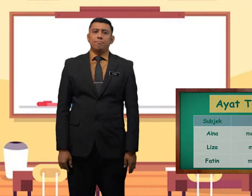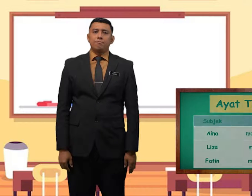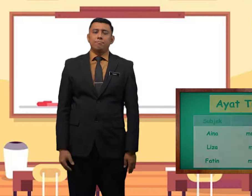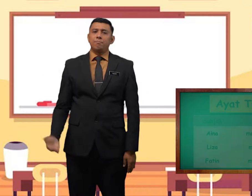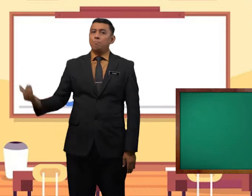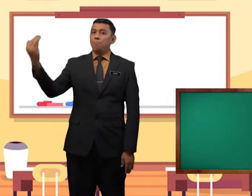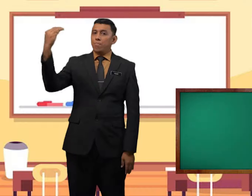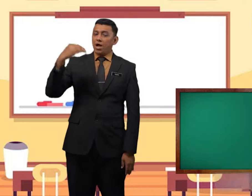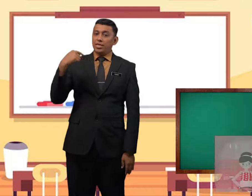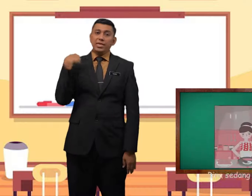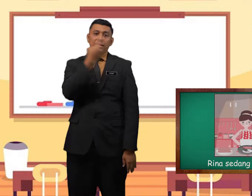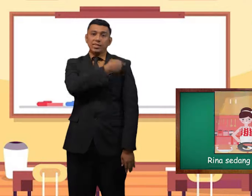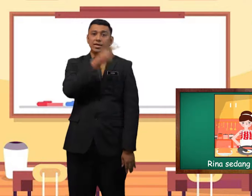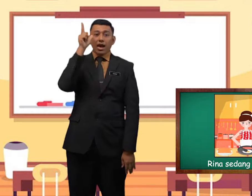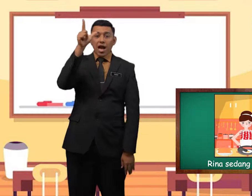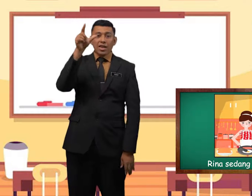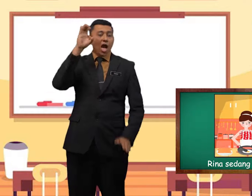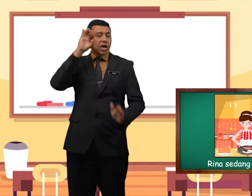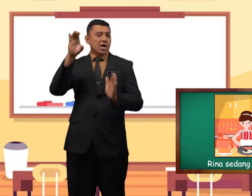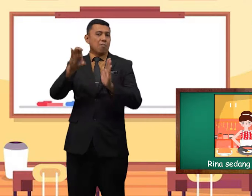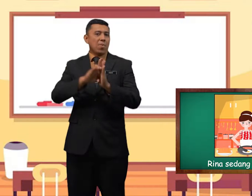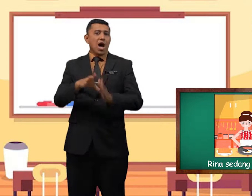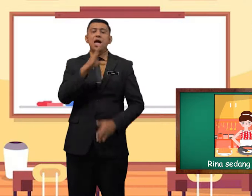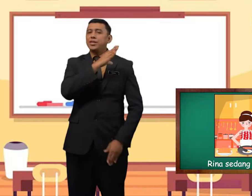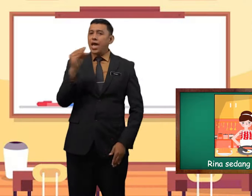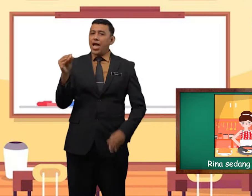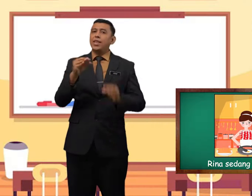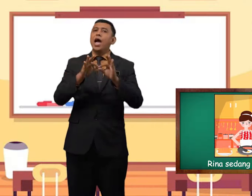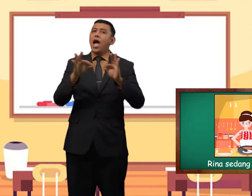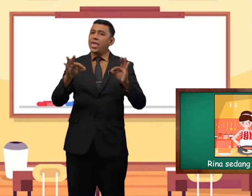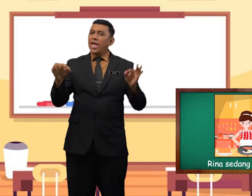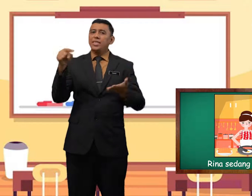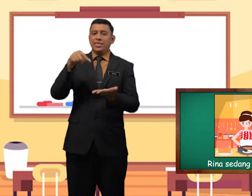Mari kita lihat gambar dan ayat ini.